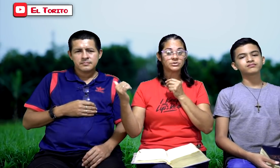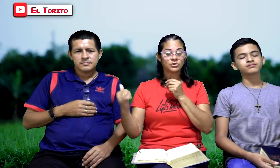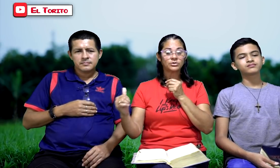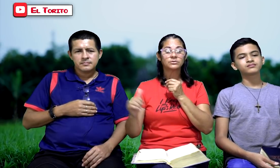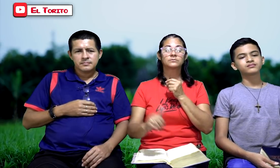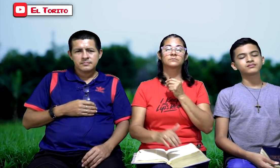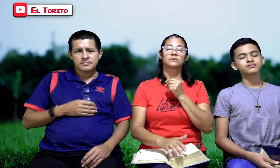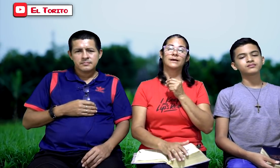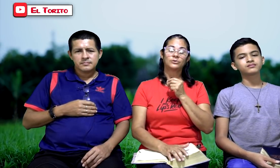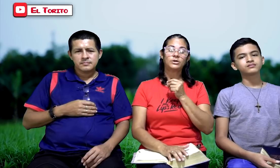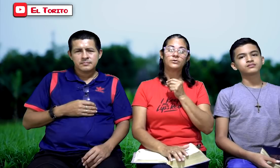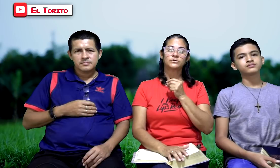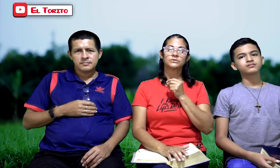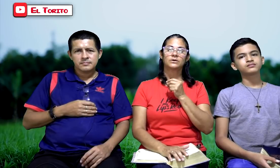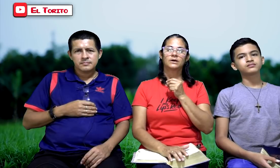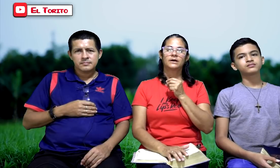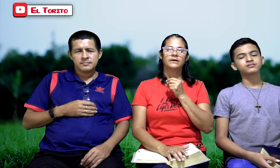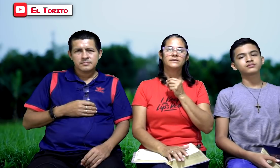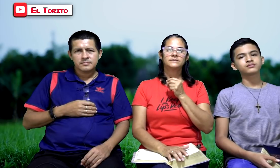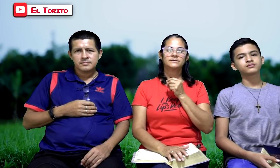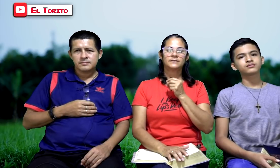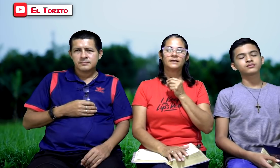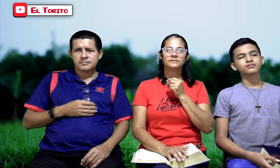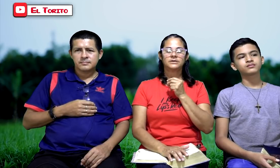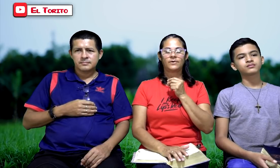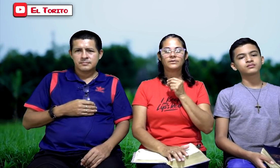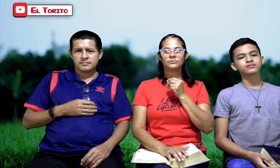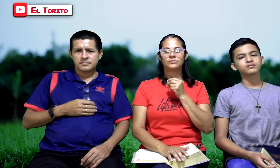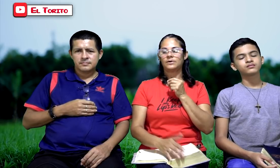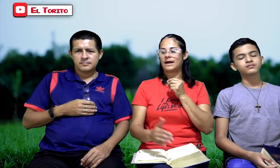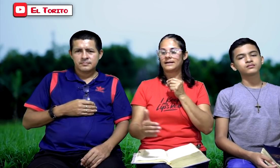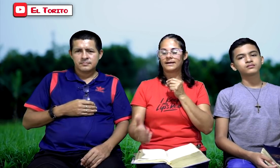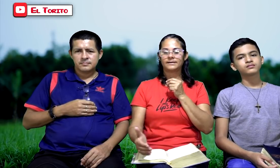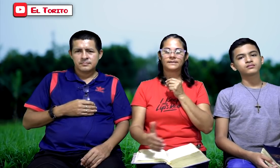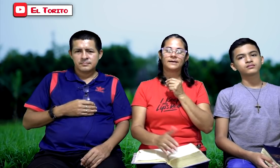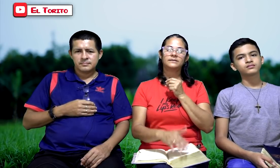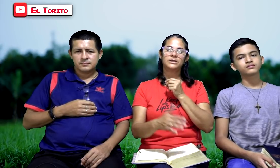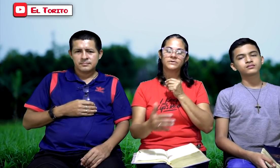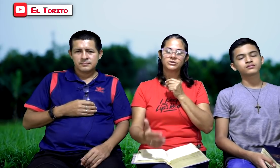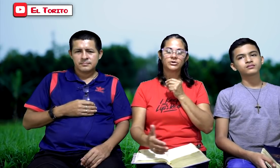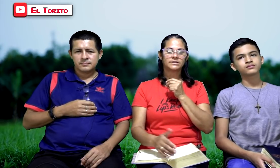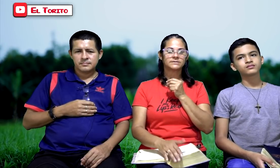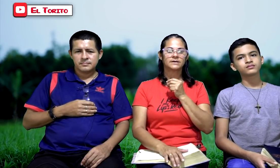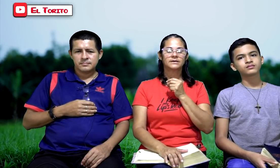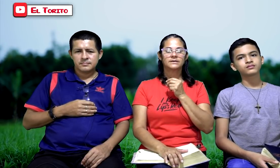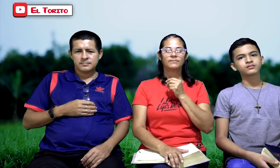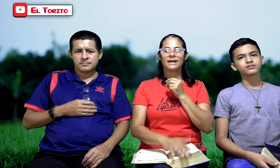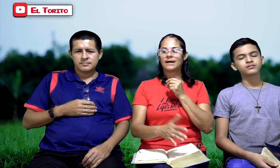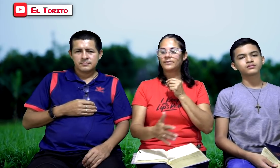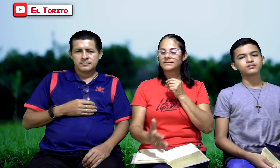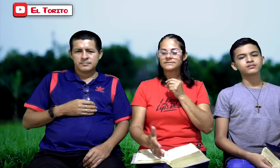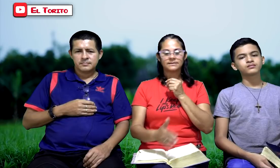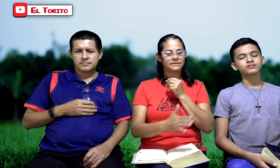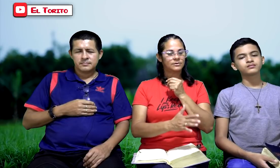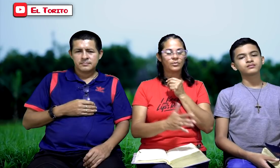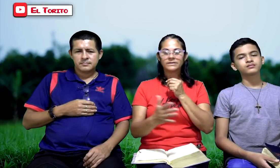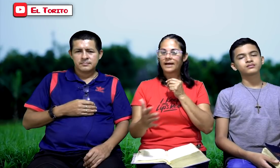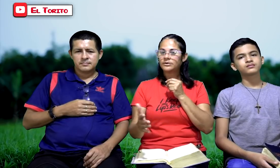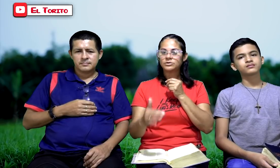son católicos. Y se están llevando a la guerra. Divisiones. Palabras, comentarios,